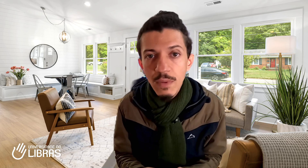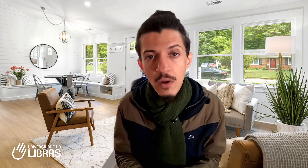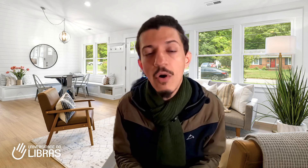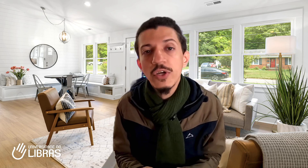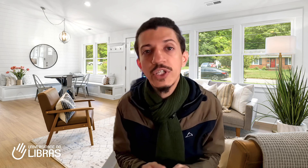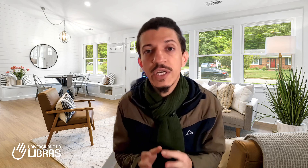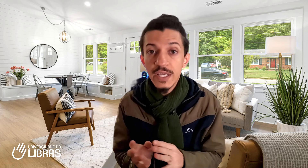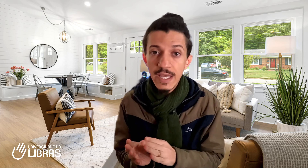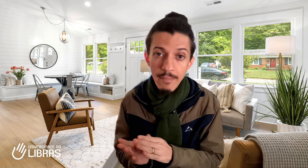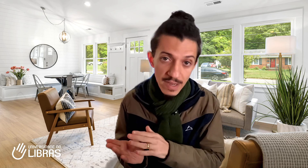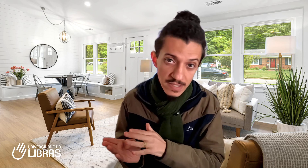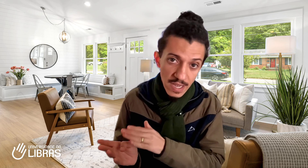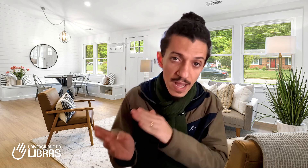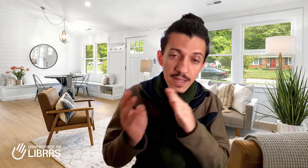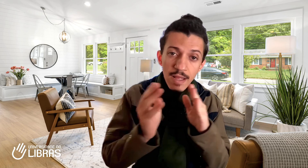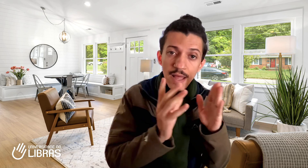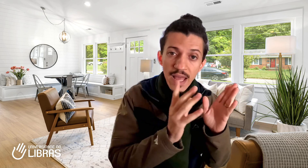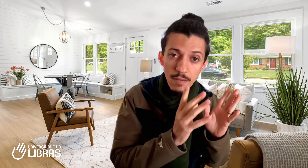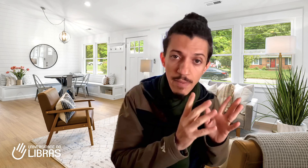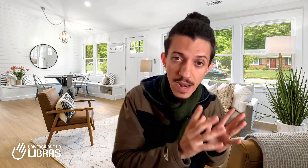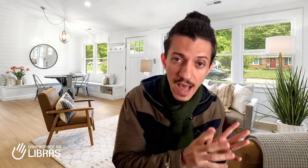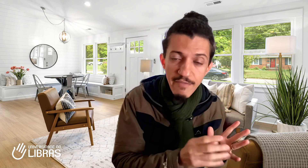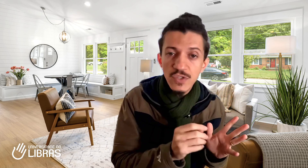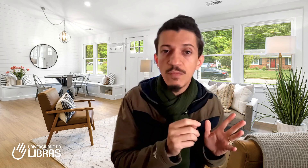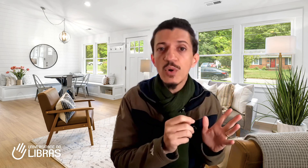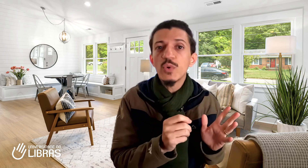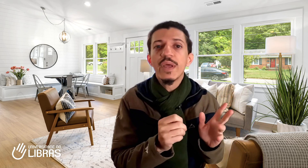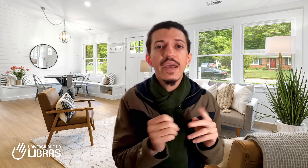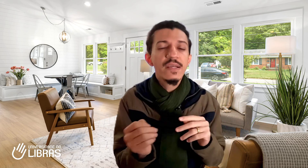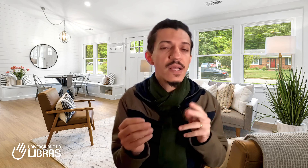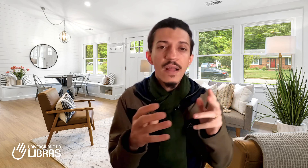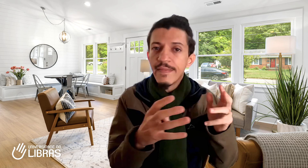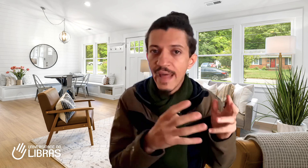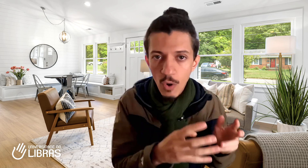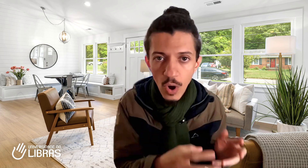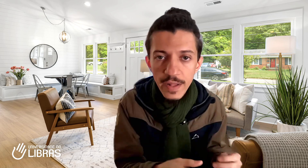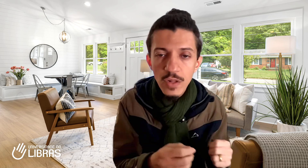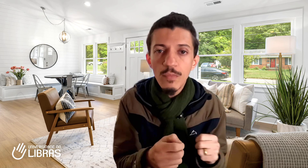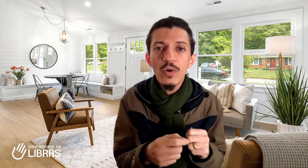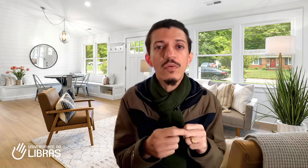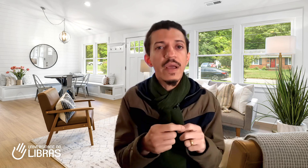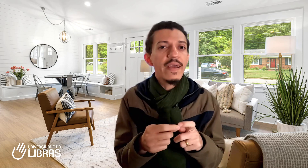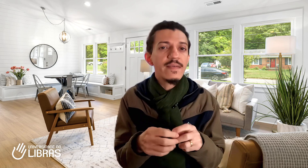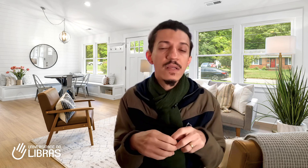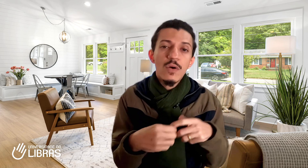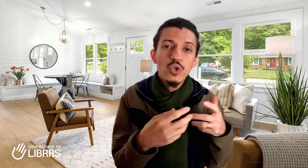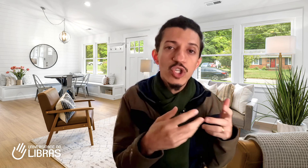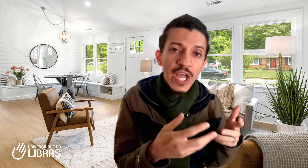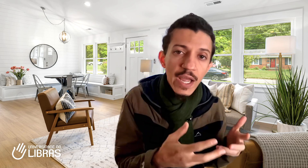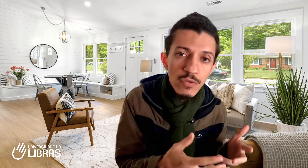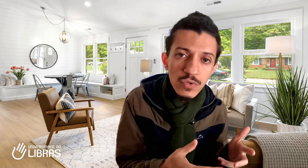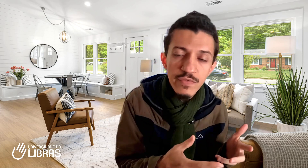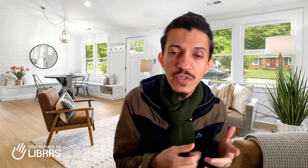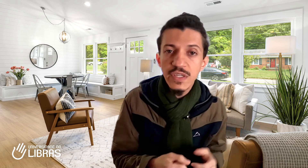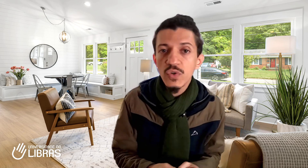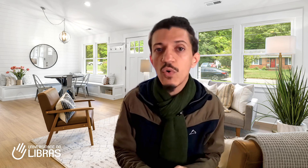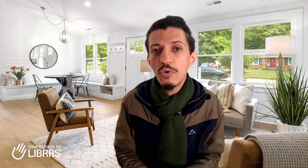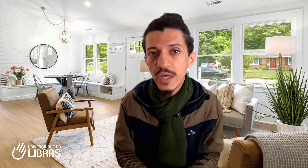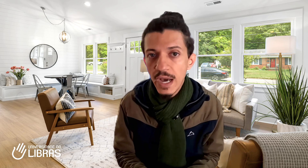lógica que é baseada em palavras do português, na ordem do português, o jeito de você se comunicar em